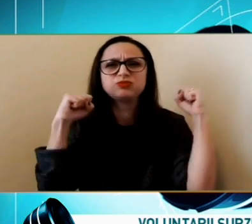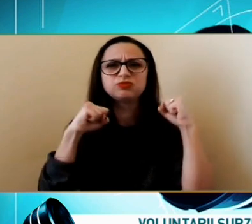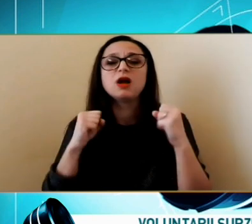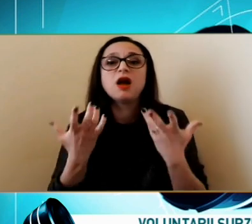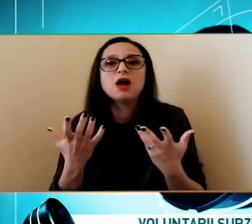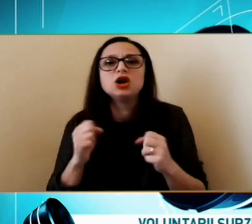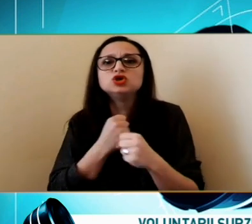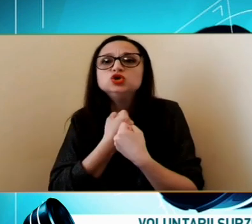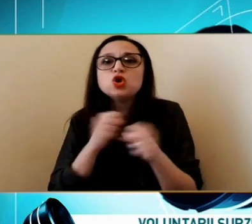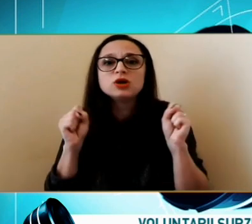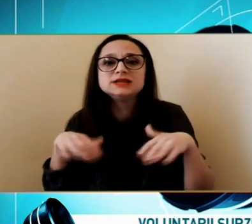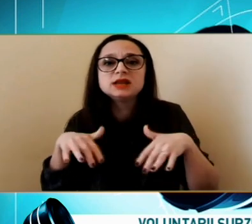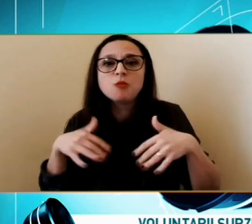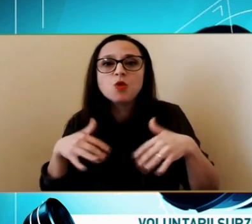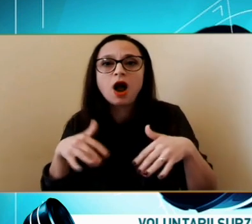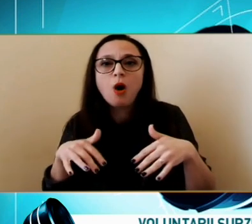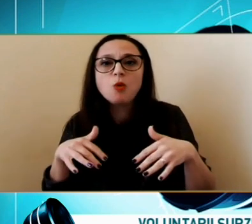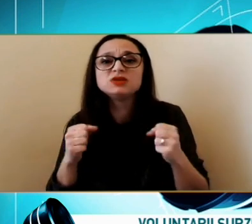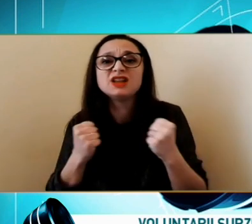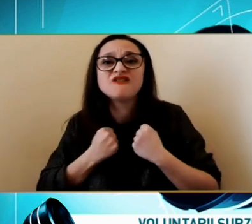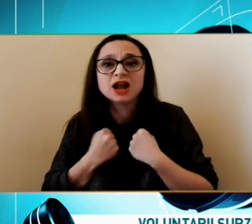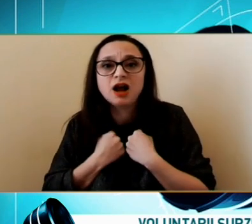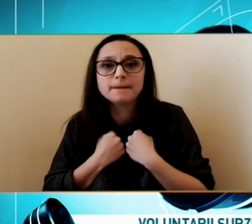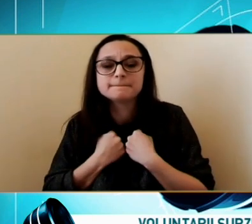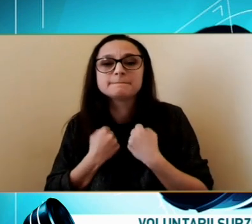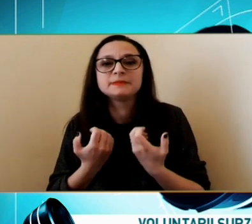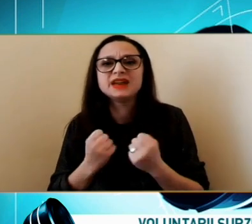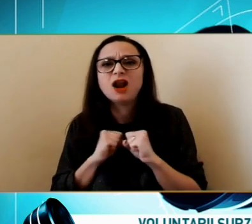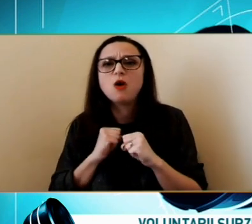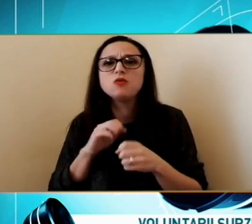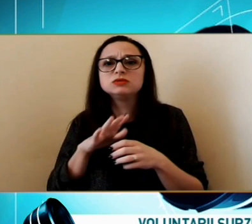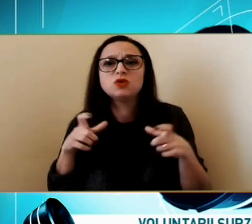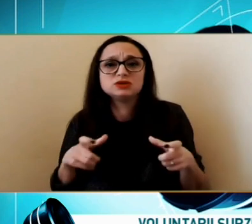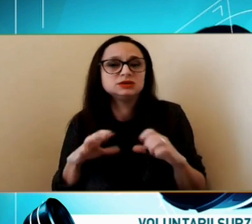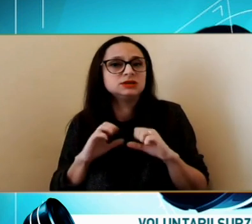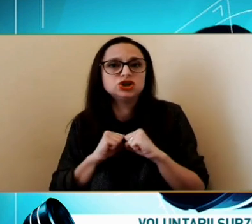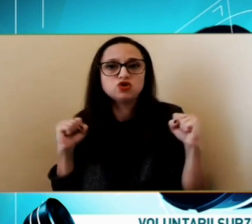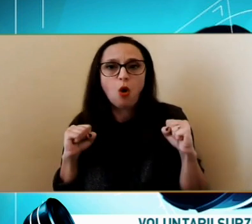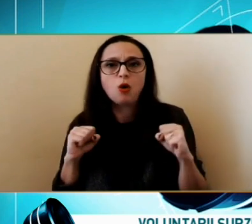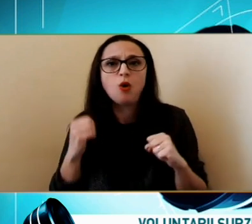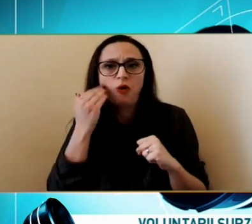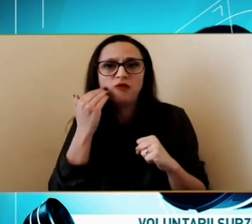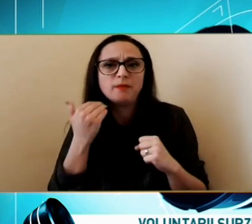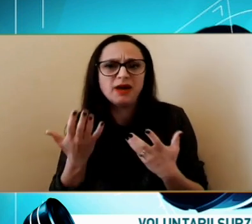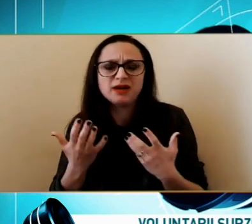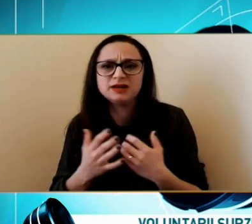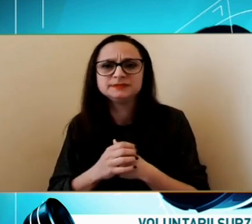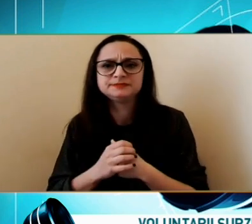tremurau Era o starea de șoc Mai mult Doamna După ce Erau Cu